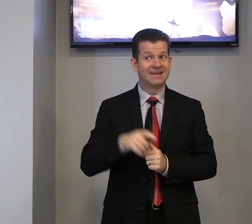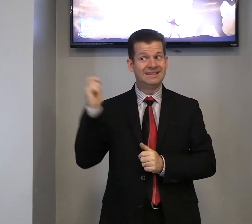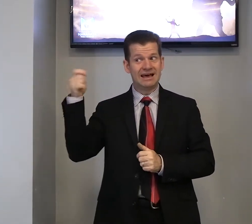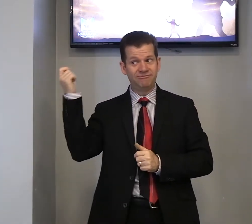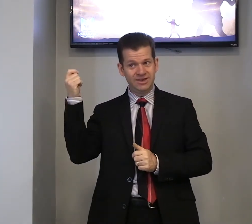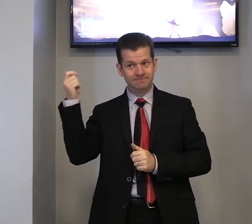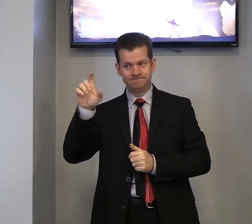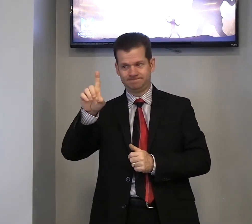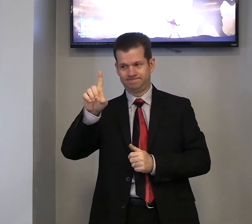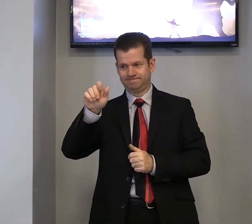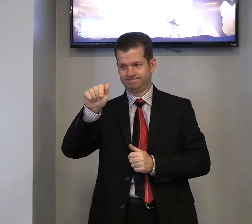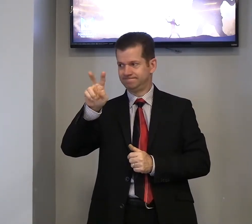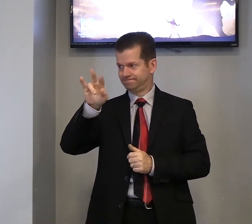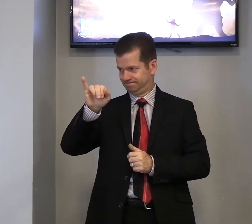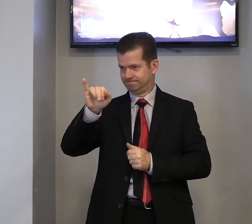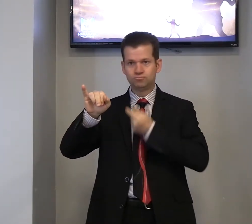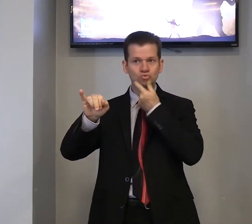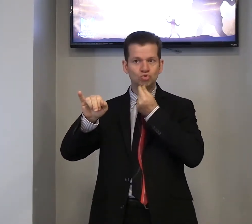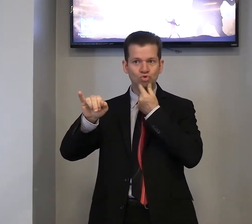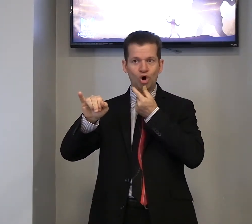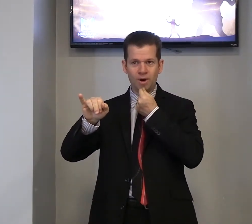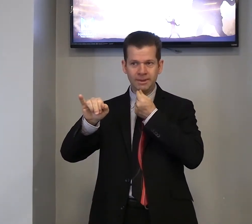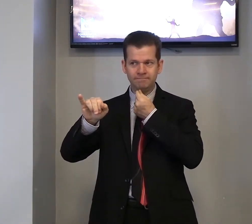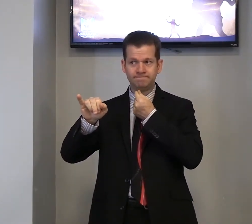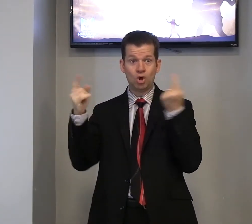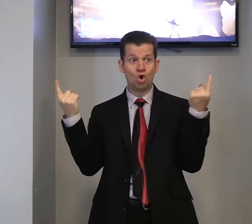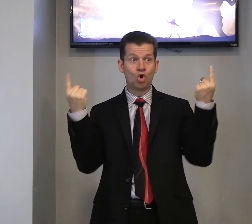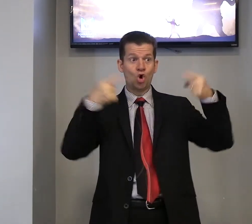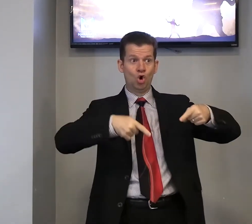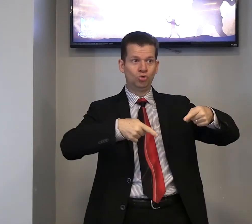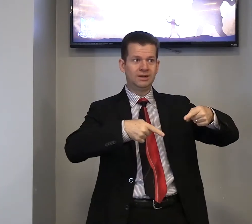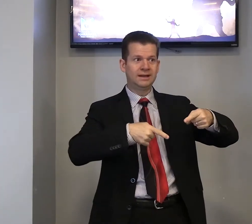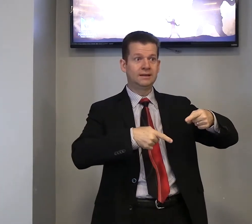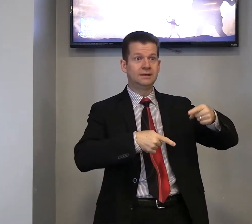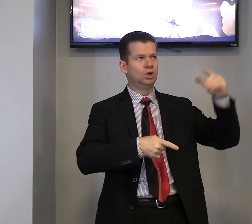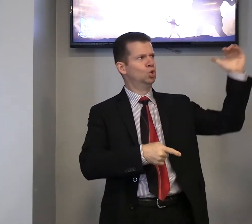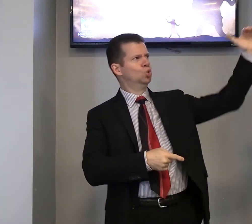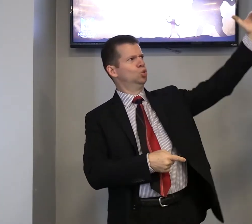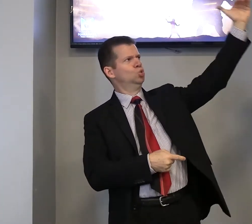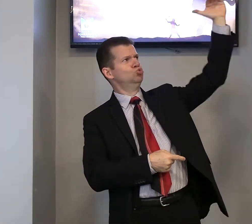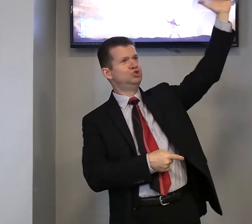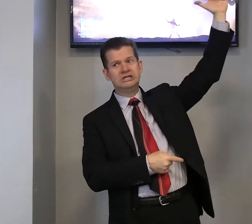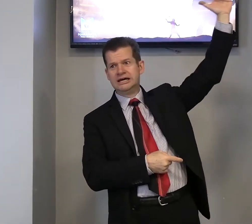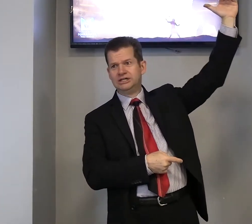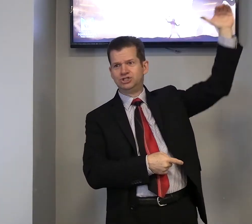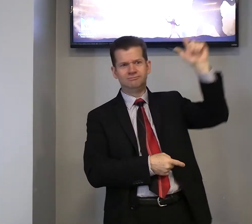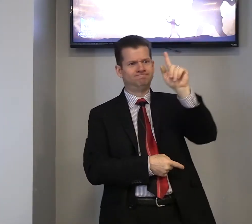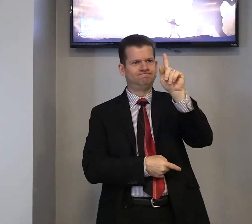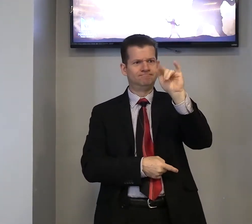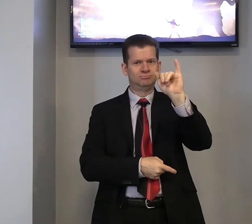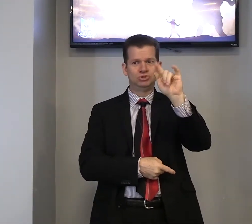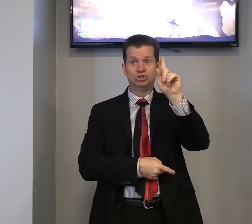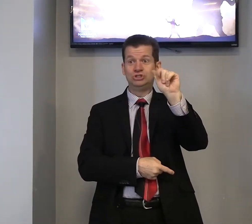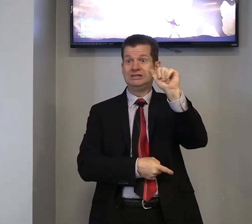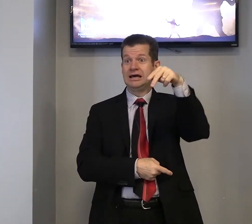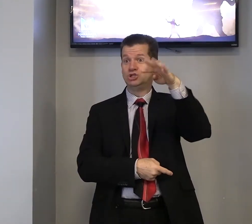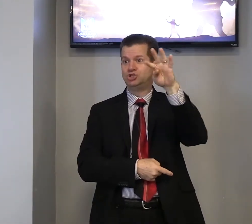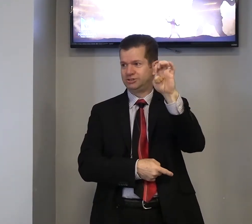Davi, um homem, contra um gigante, gigante,